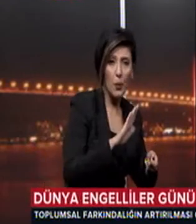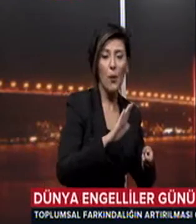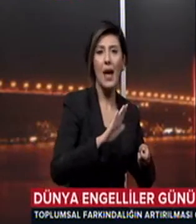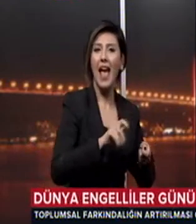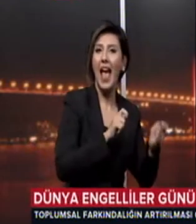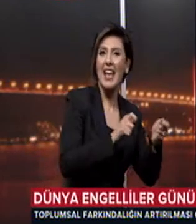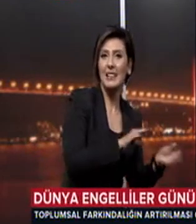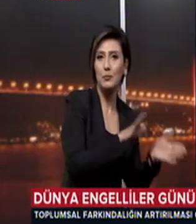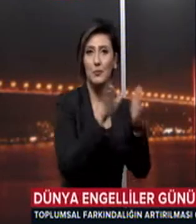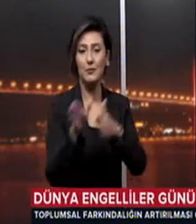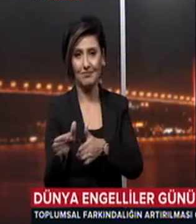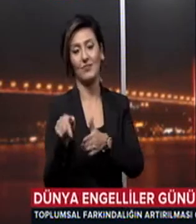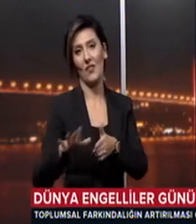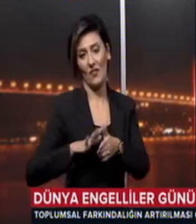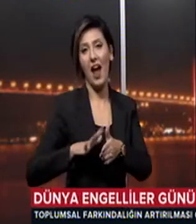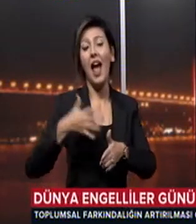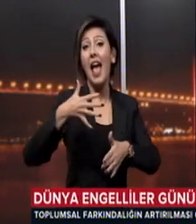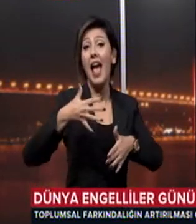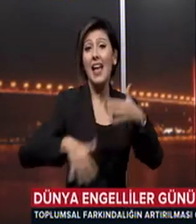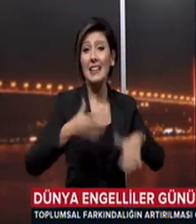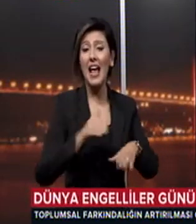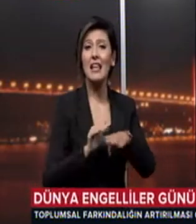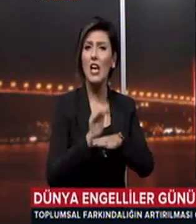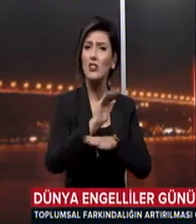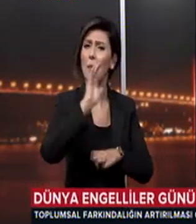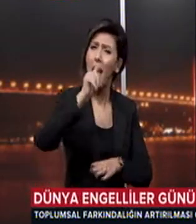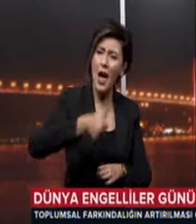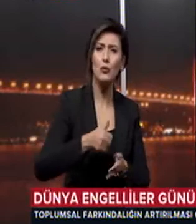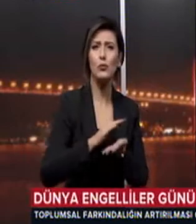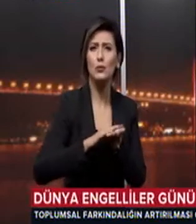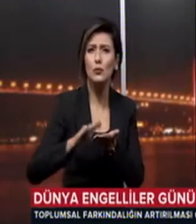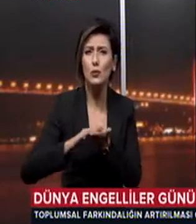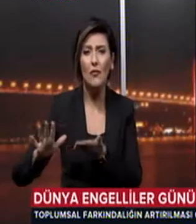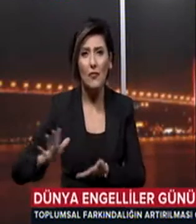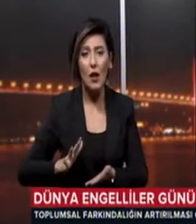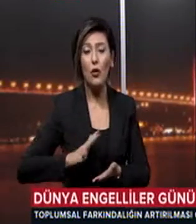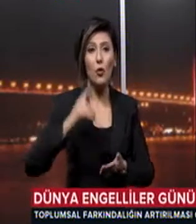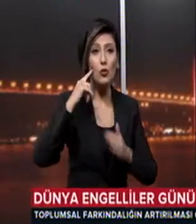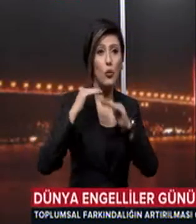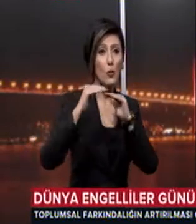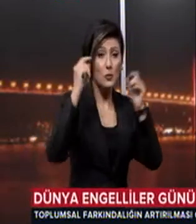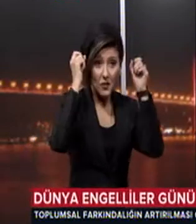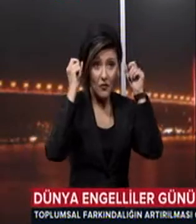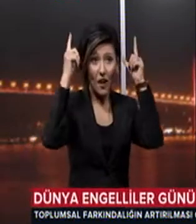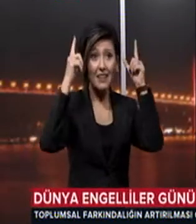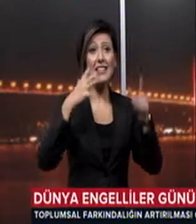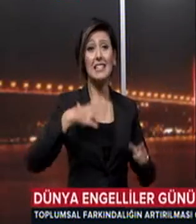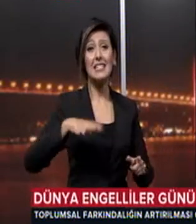adeta Engellilerin yaşam şartları her geçen gün iyileştirilse de toplumsal farkındalık hala istenilen düzeyde değil Hükümetimiz,